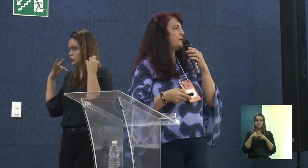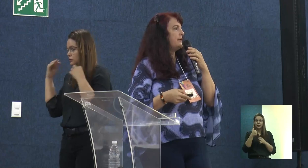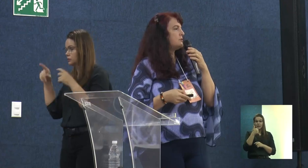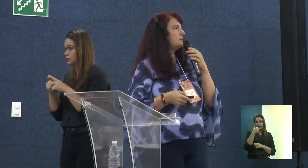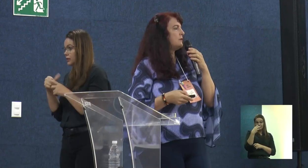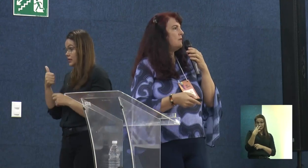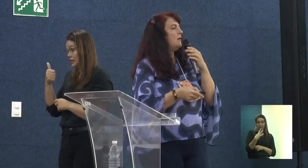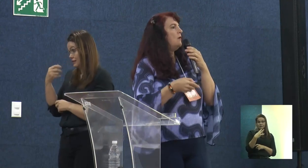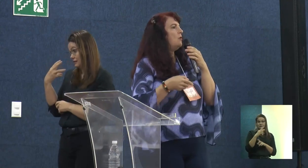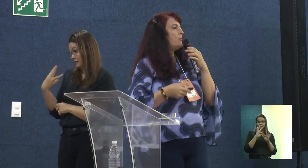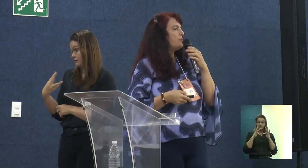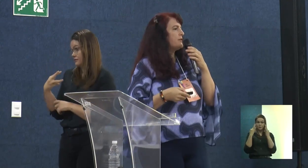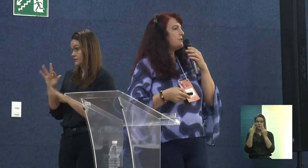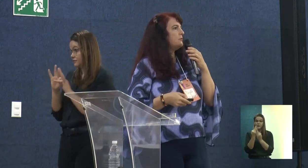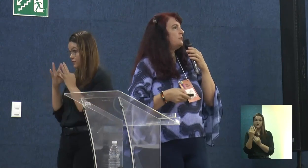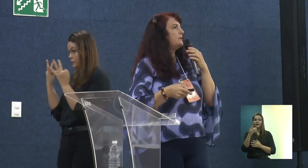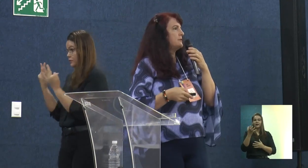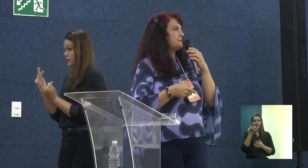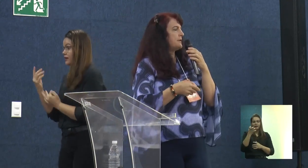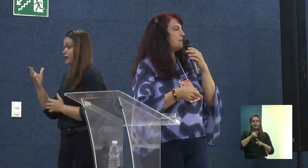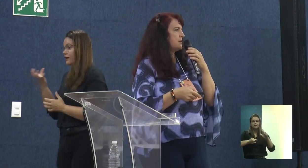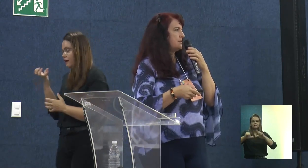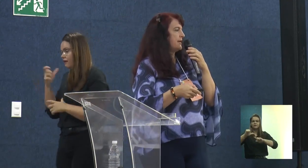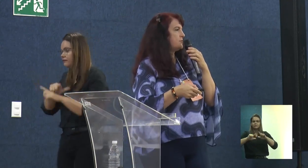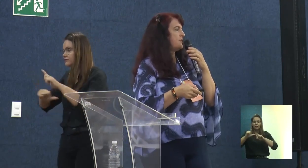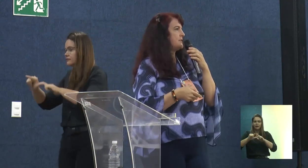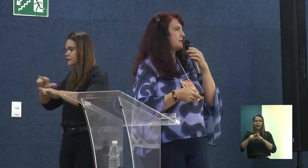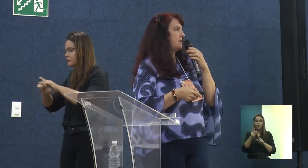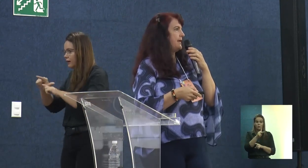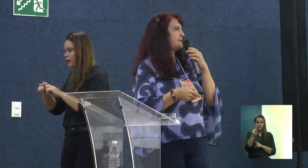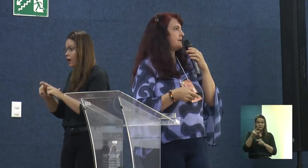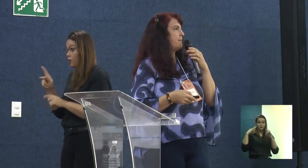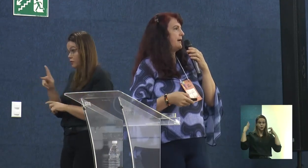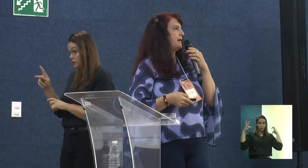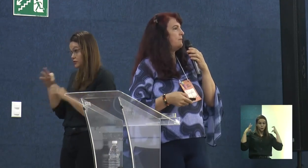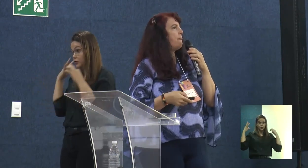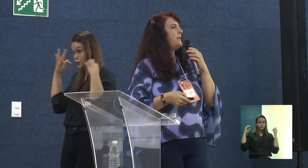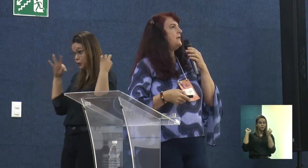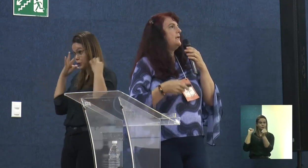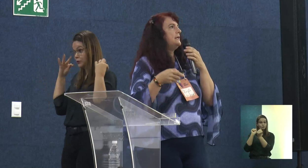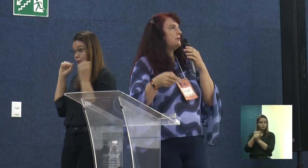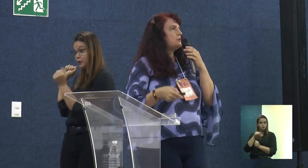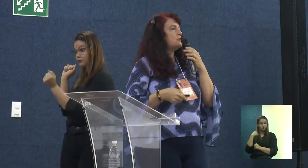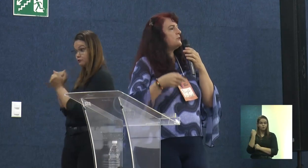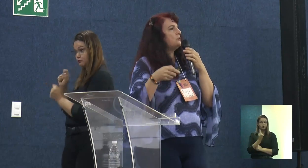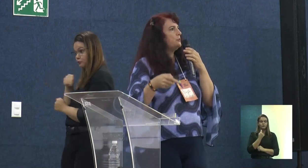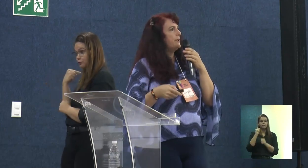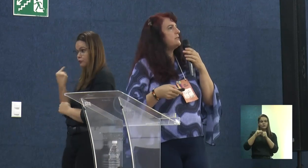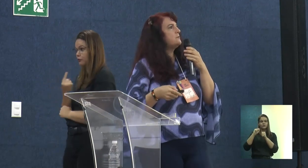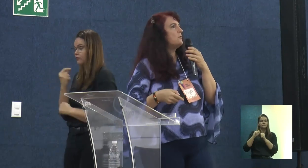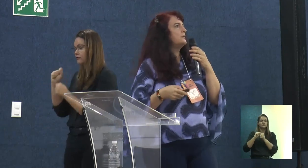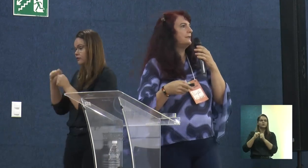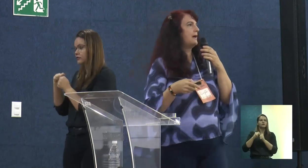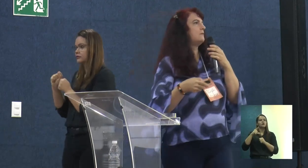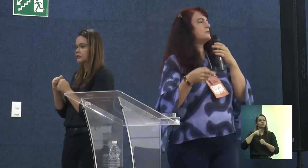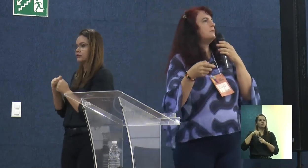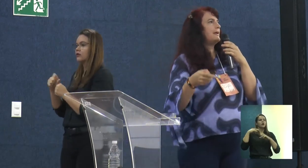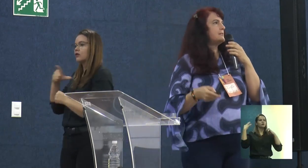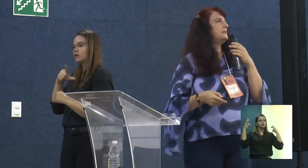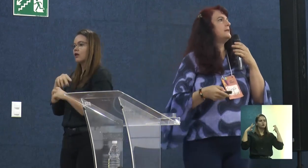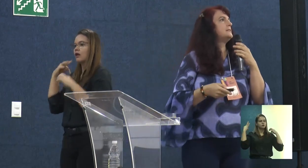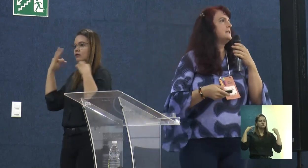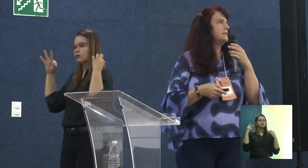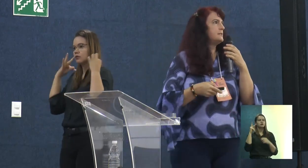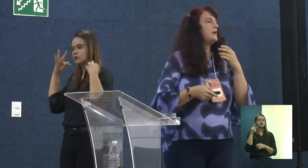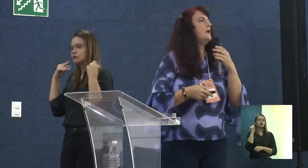circuito turístico. Então, o professor do turismo está com a gente, fazendo esse trabalho. Então, a gente tem o turismo comunitário com as